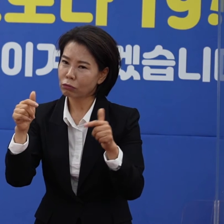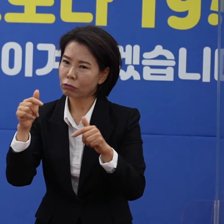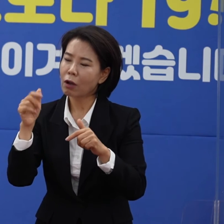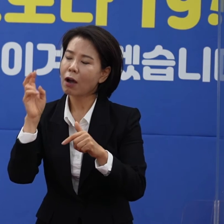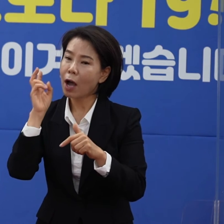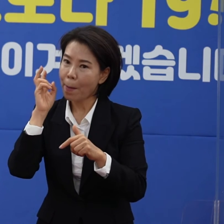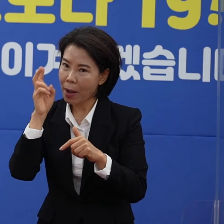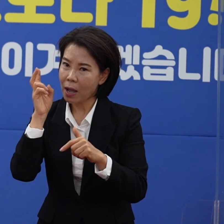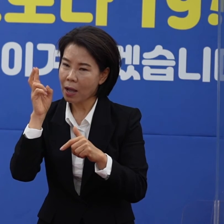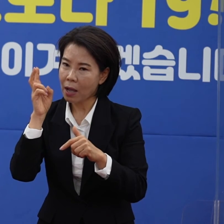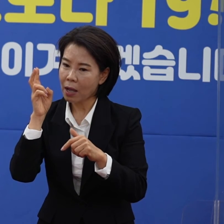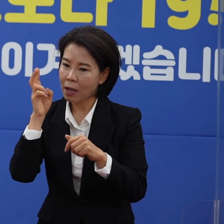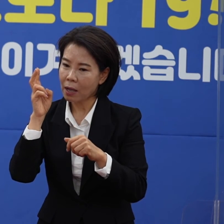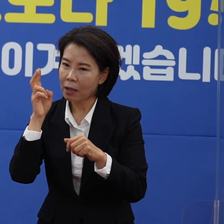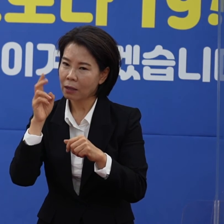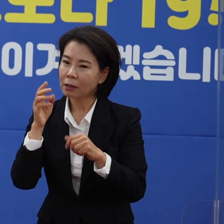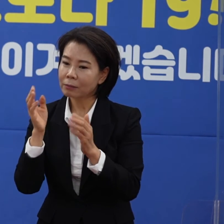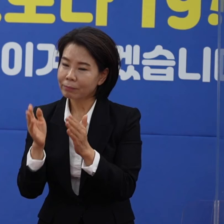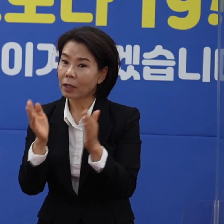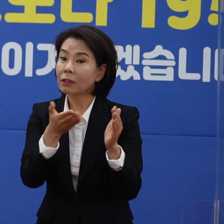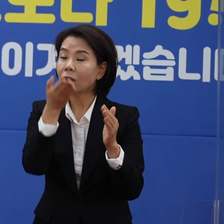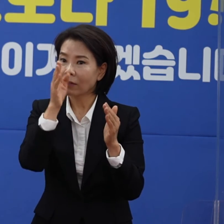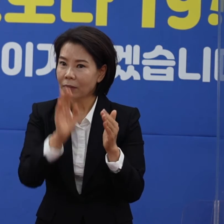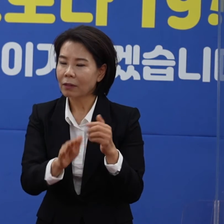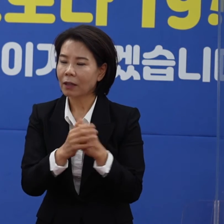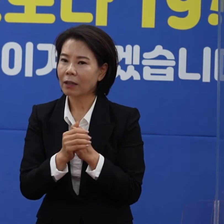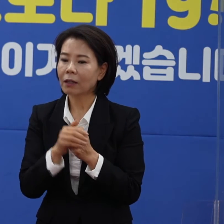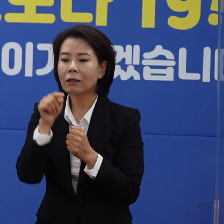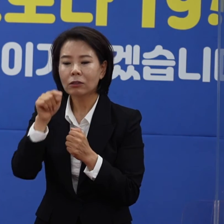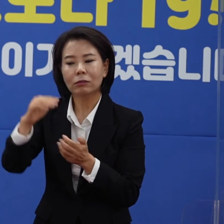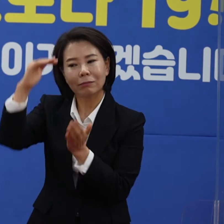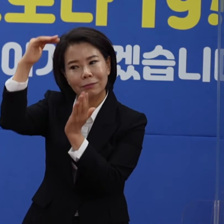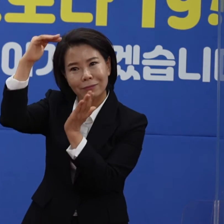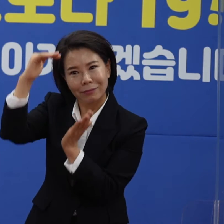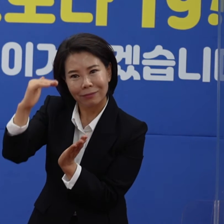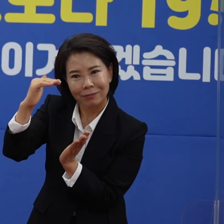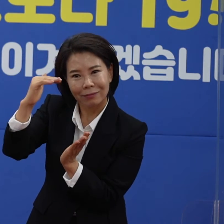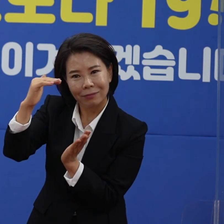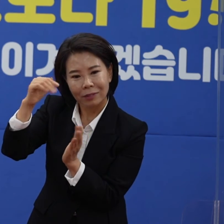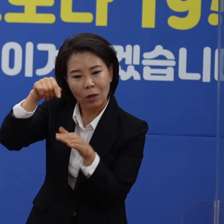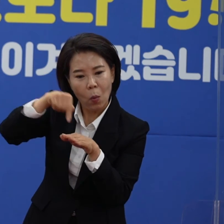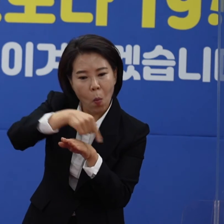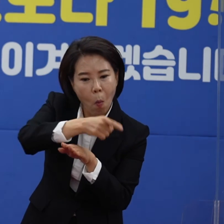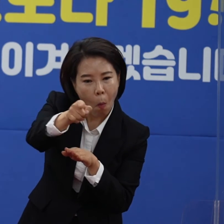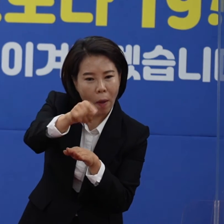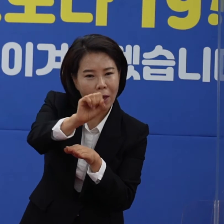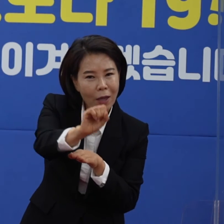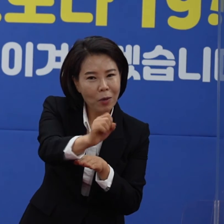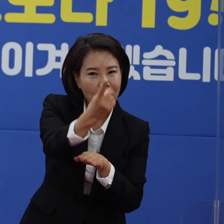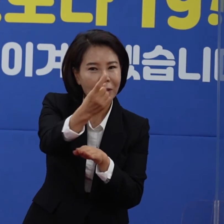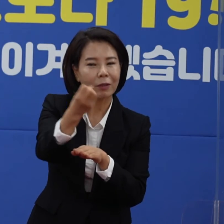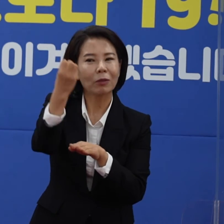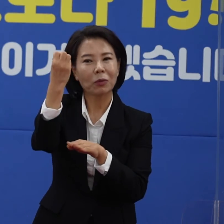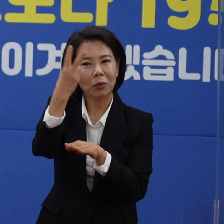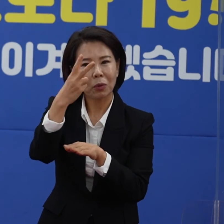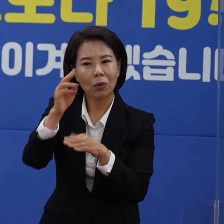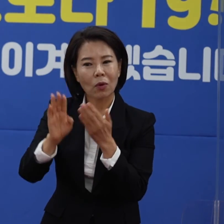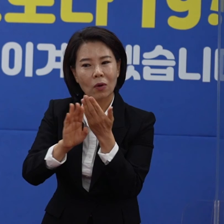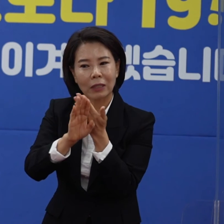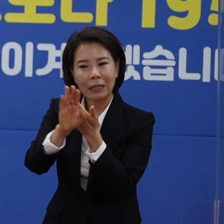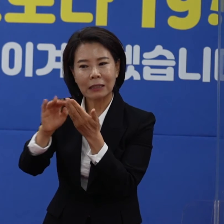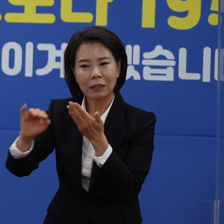하고 있습니다. 다만 이 부분은 외부 유입 요인이라든지 혹은